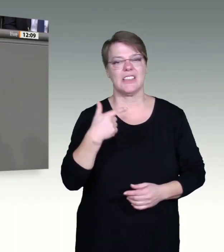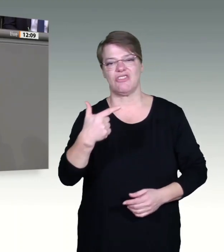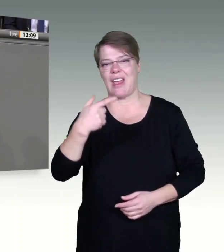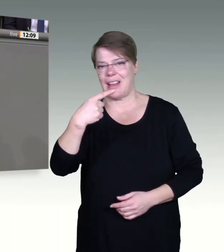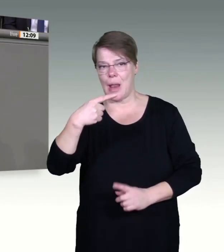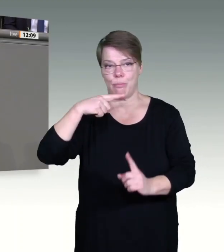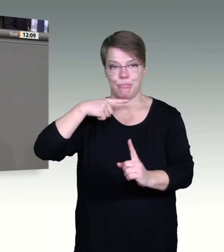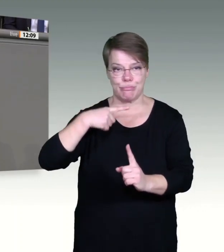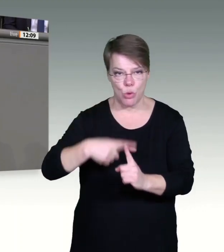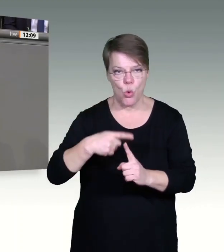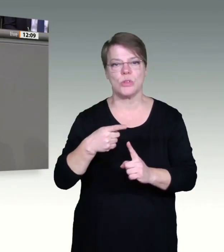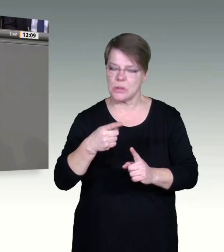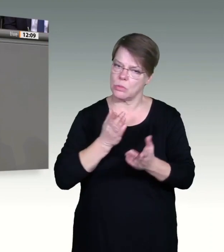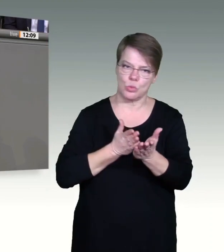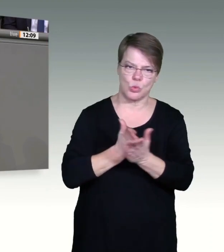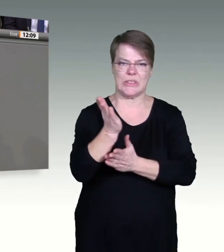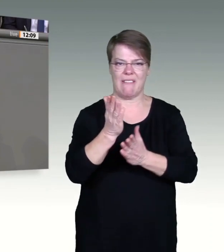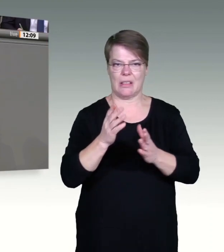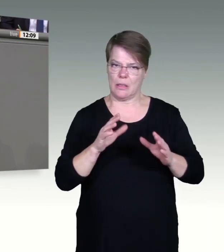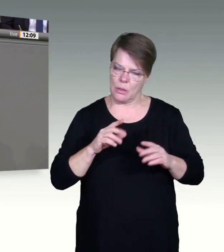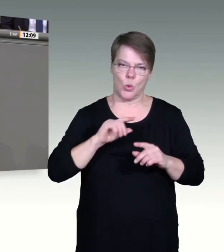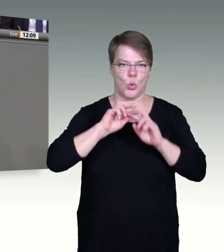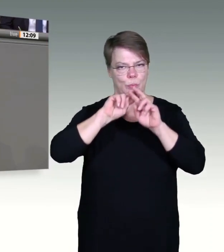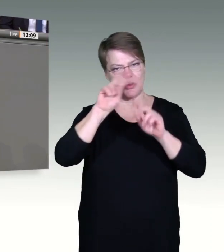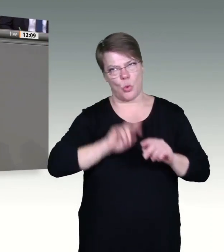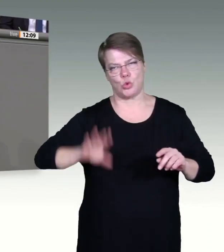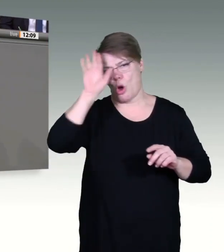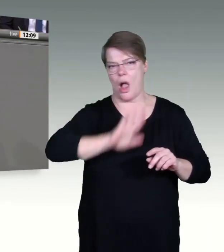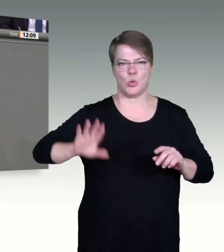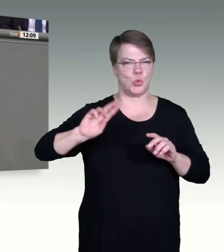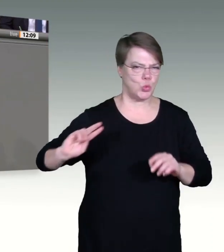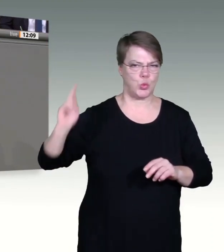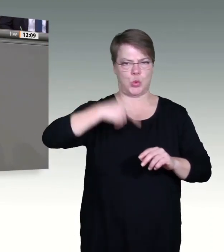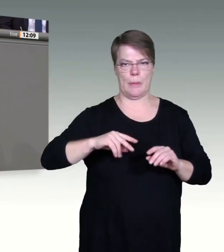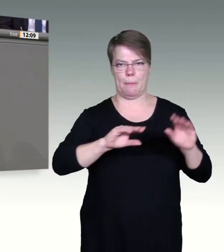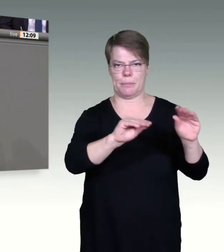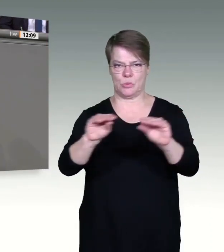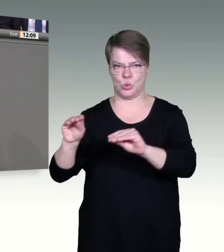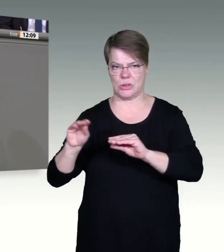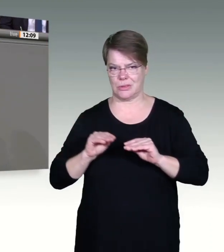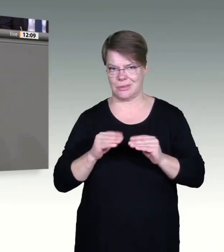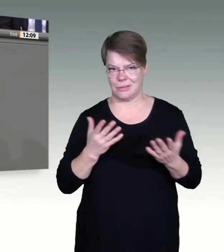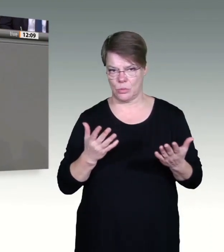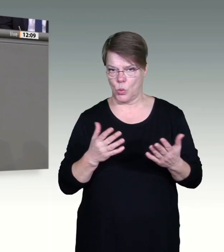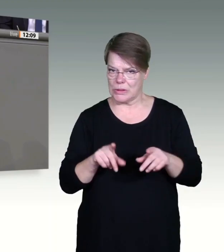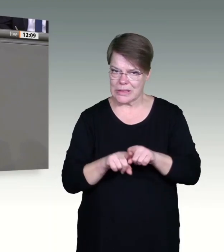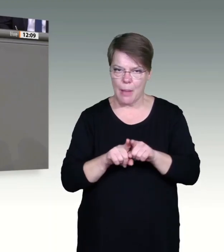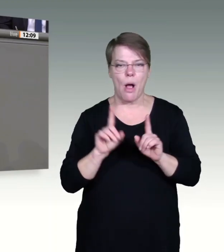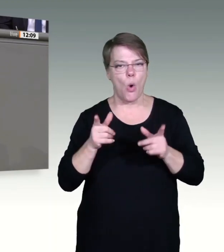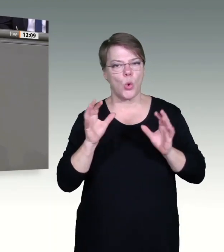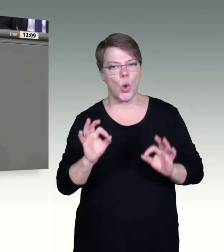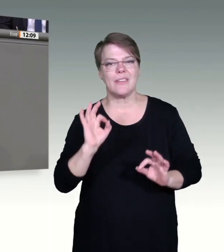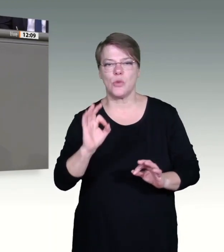meine Damen und Herren, Bilder von überfüllten Fußballstadien, wenn gleichzeitig Patienten mit dem MediVec Airbus der